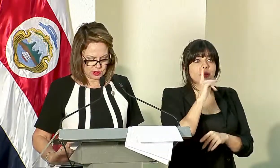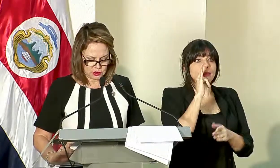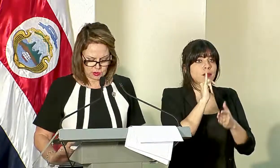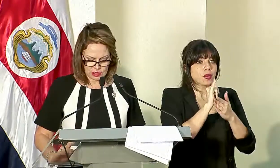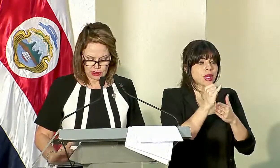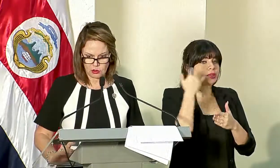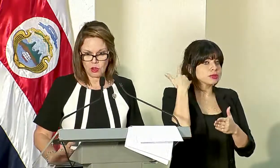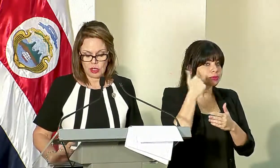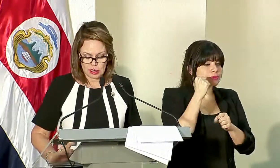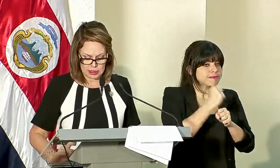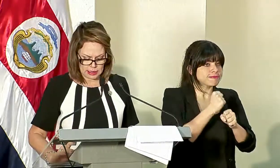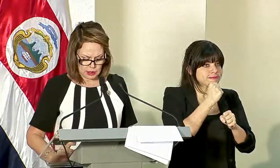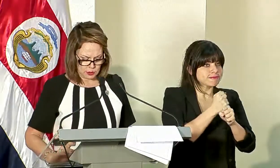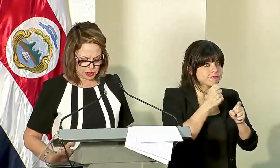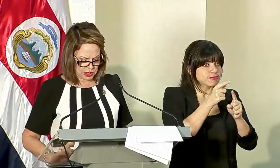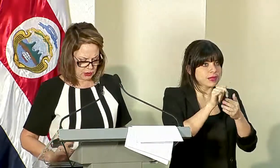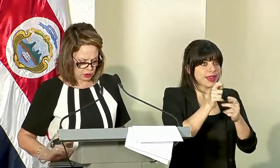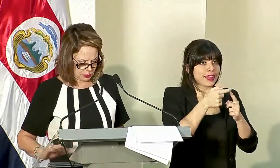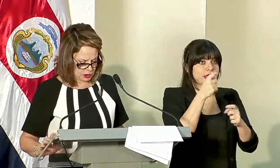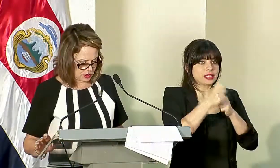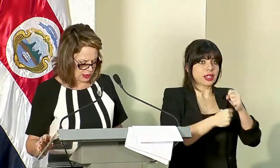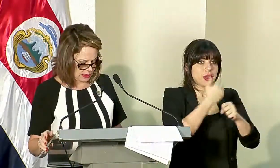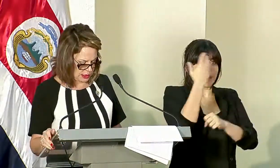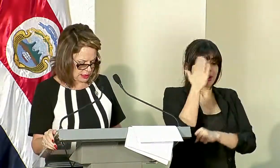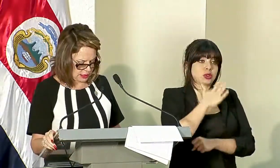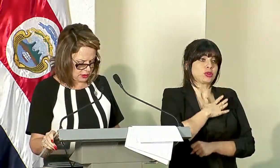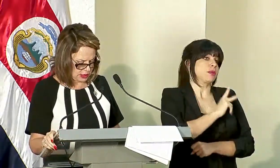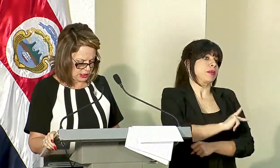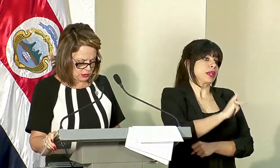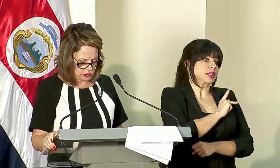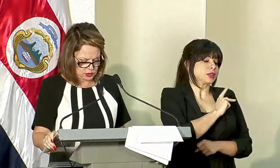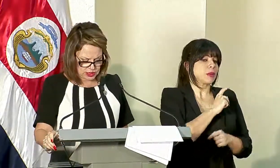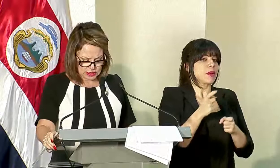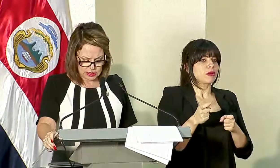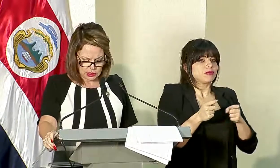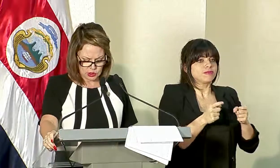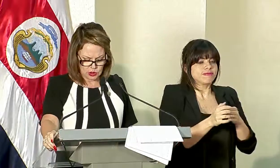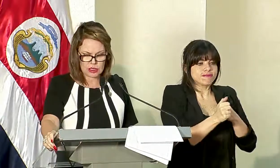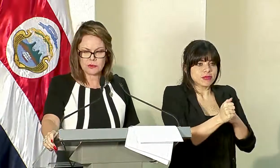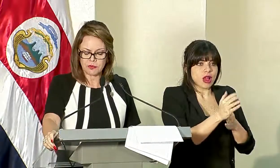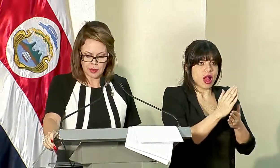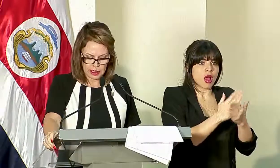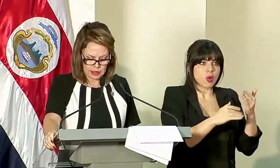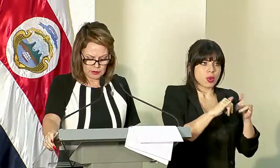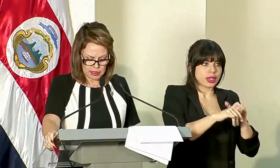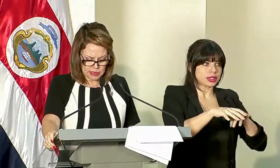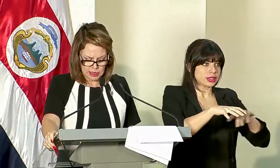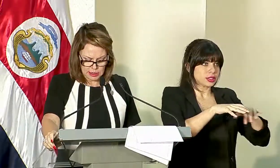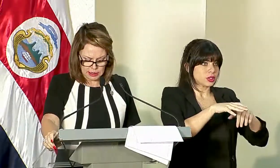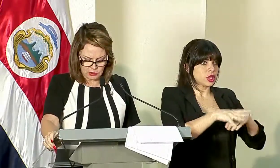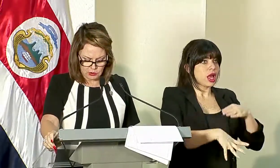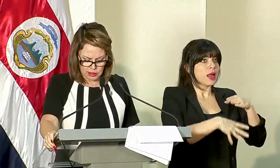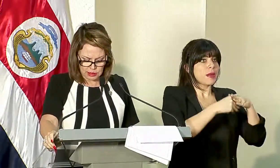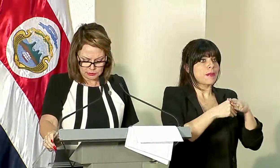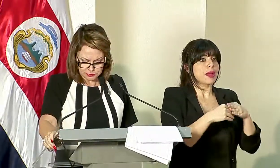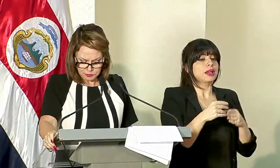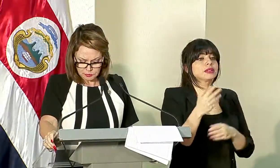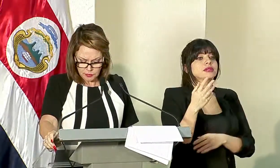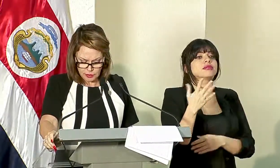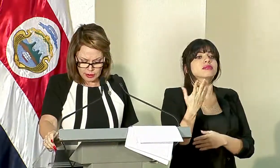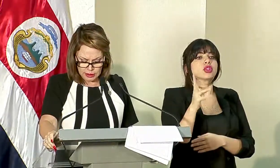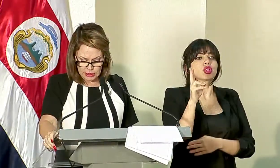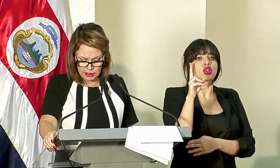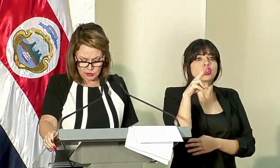esto se ha venido trabajando desde el año pasado y yo personalmente he estado dirigiendo algunas de estas acciones. Además de 2 mil